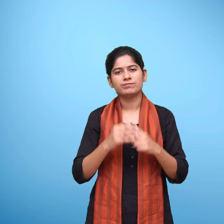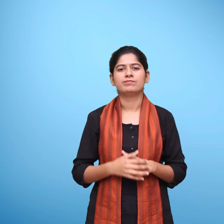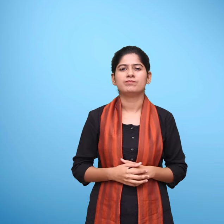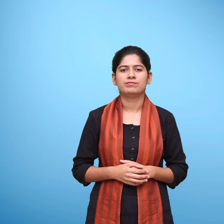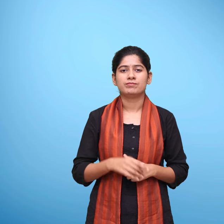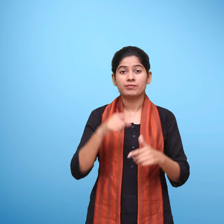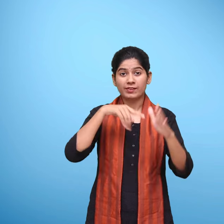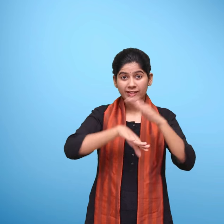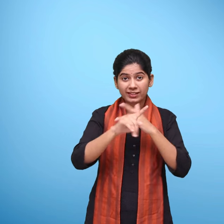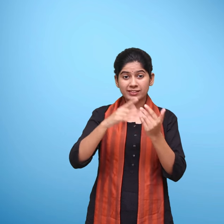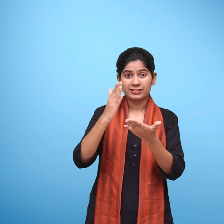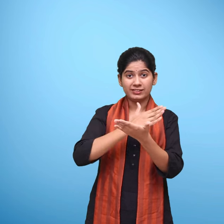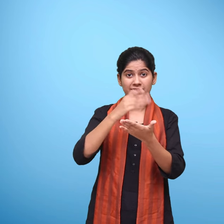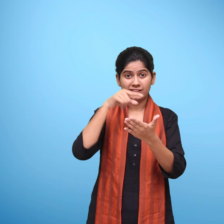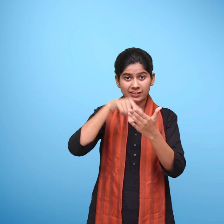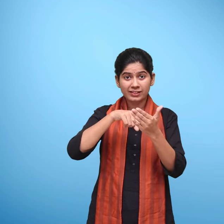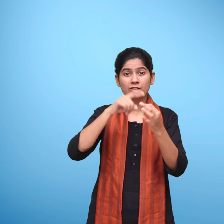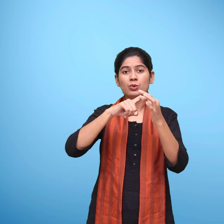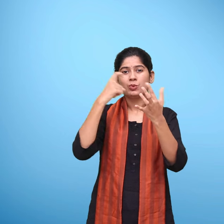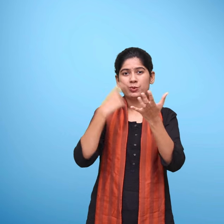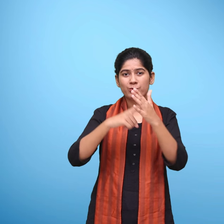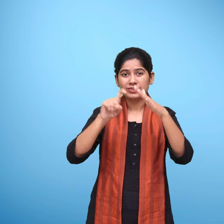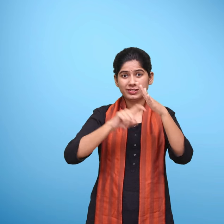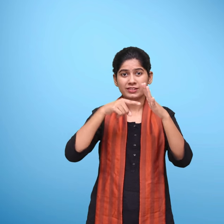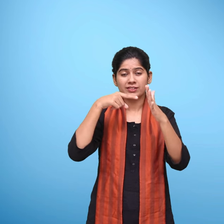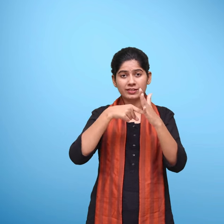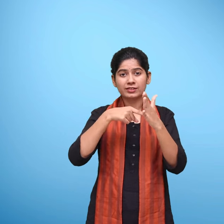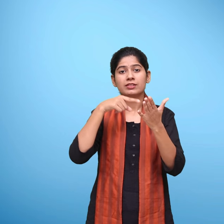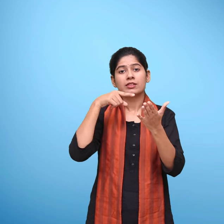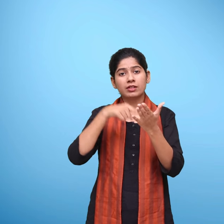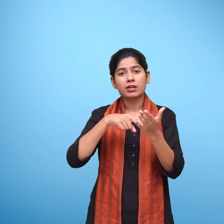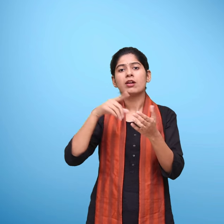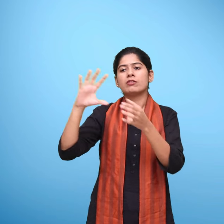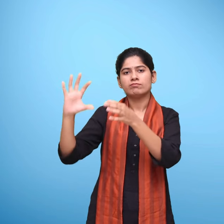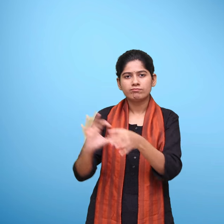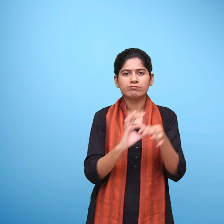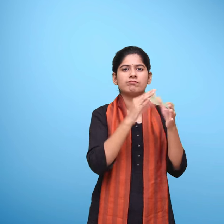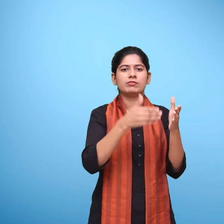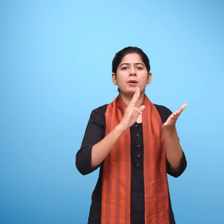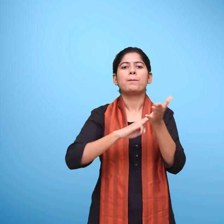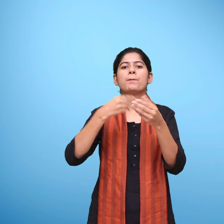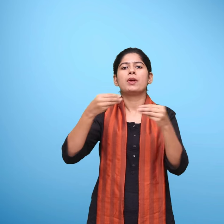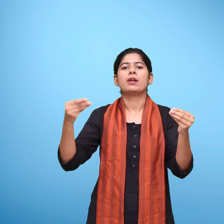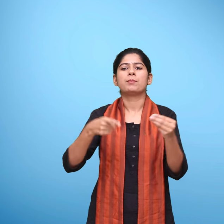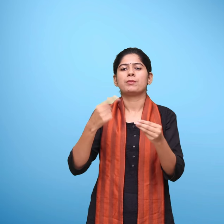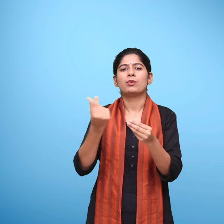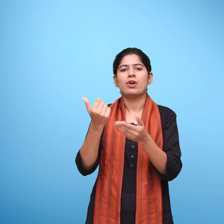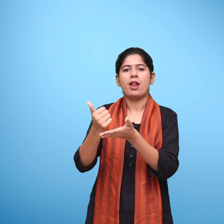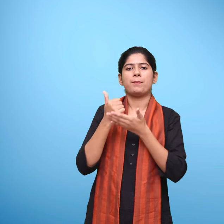और प्रतेक अध्याय में दिये गए QR कोड उस अध्याय से समबंधित ई सामगरी प्राप्त करने में